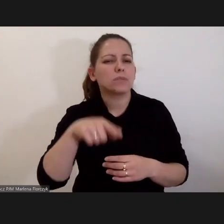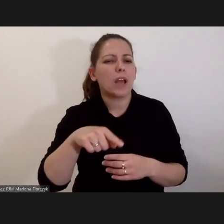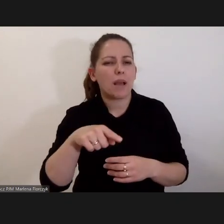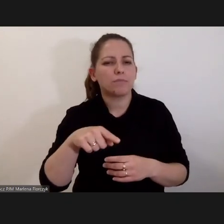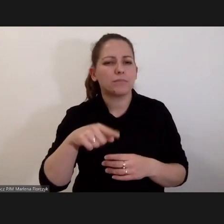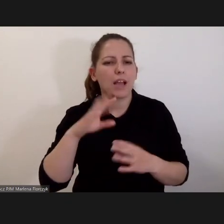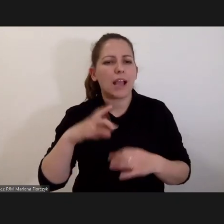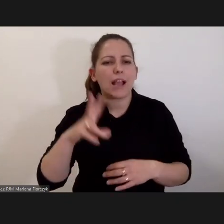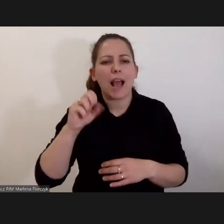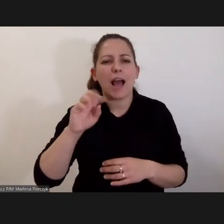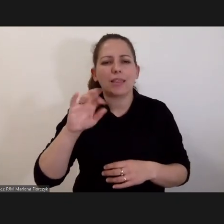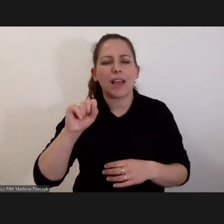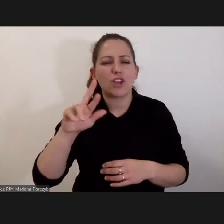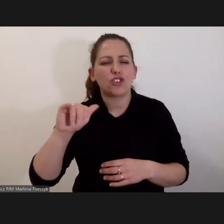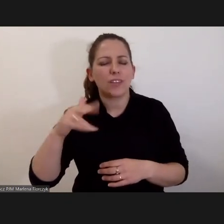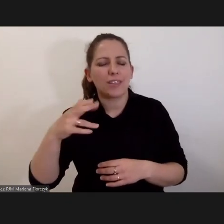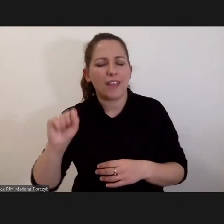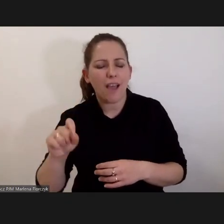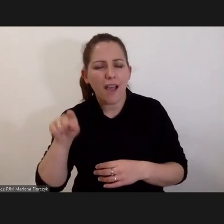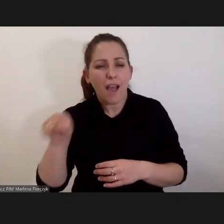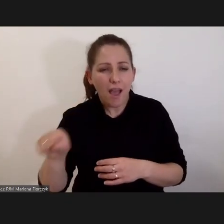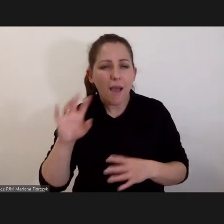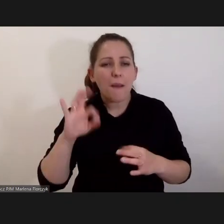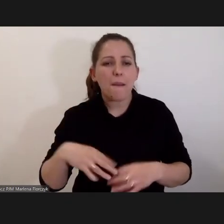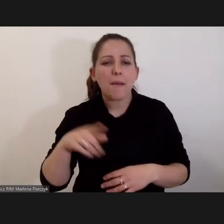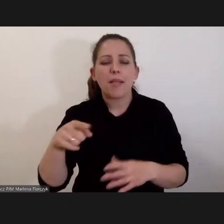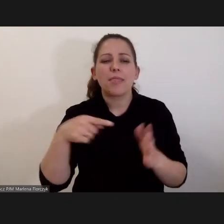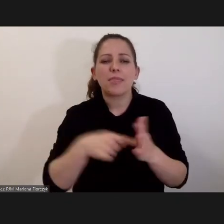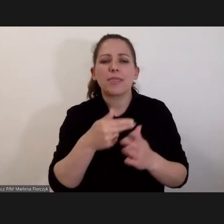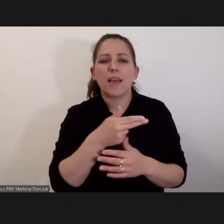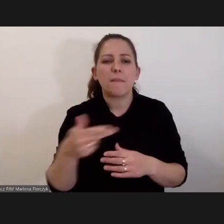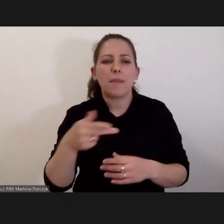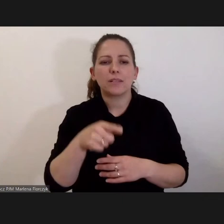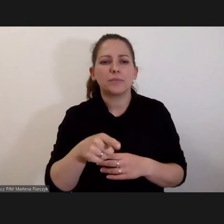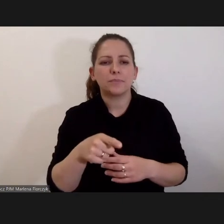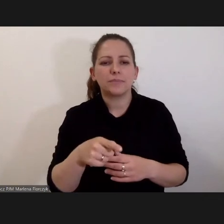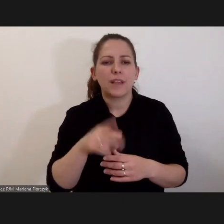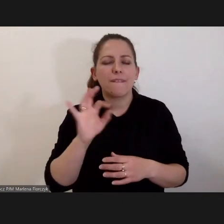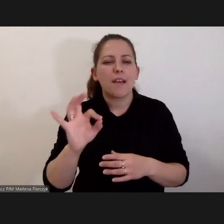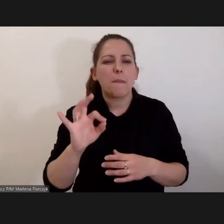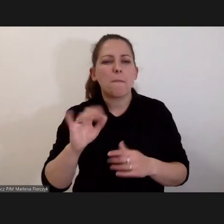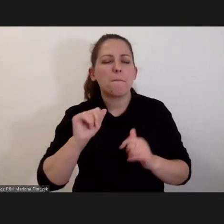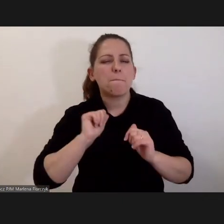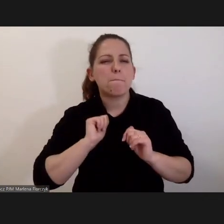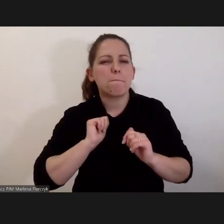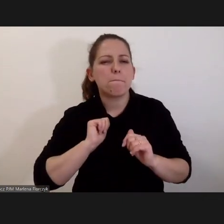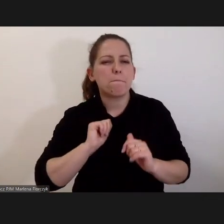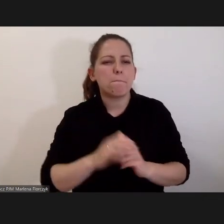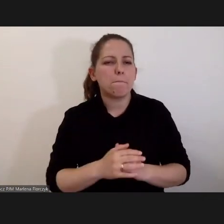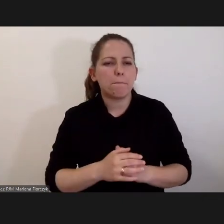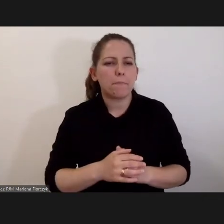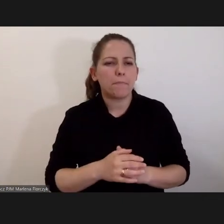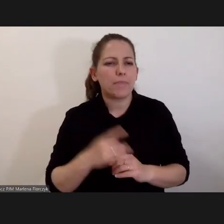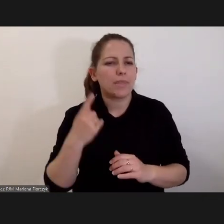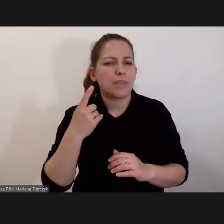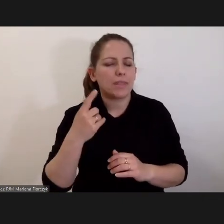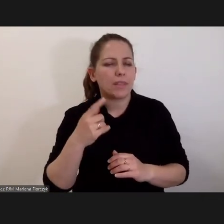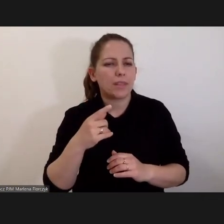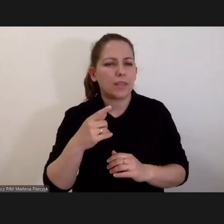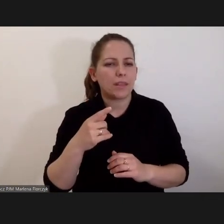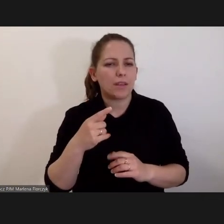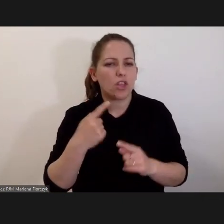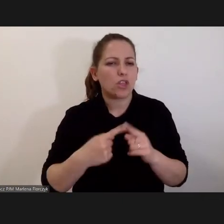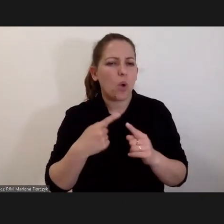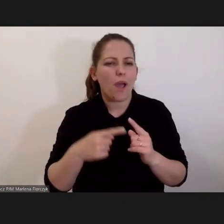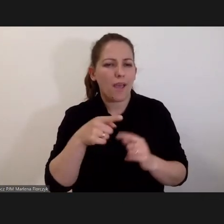Katarzyny Gajowniczek-Proszyńskiej, dotyczące sędziego śledczego i sędziego pokoju. Ja trochę w ogóle wypadłem